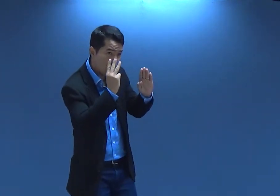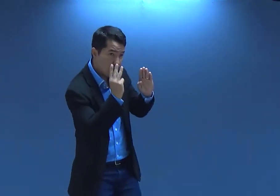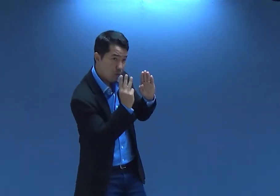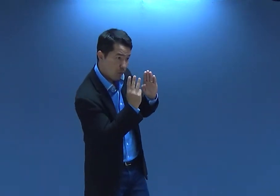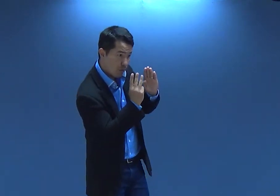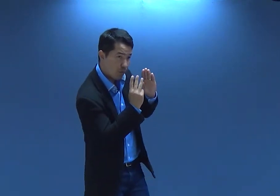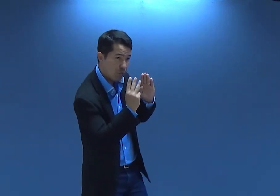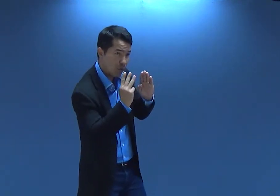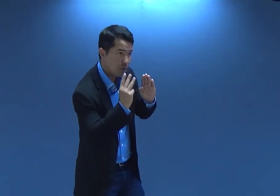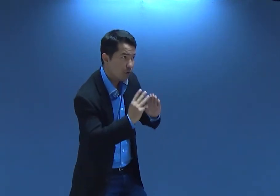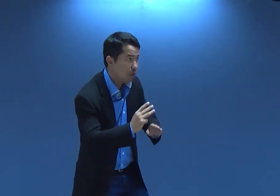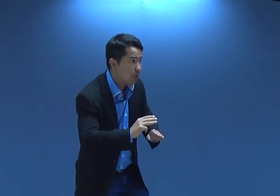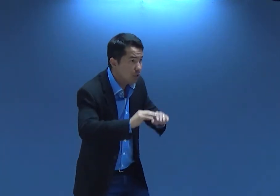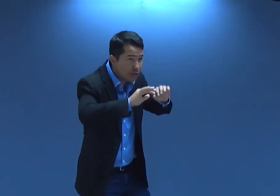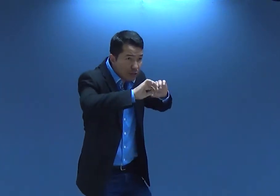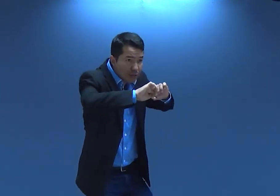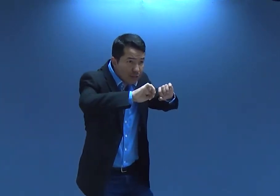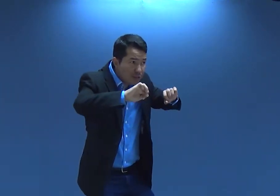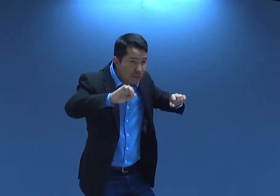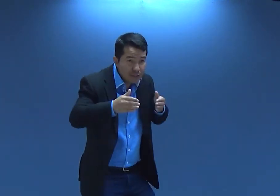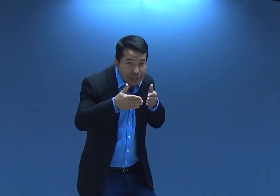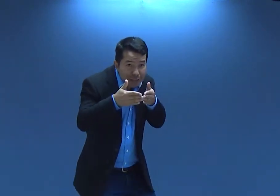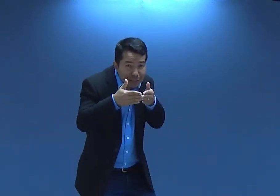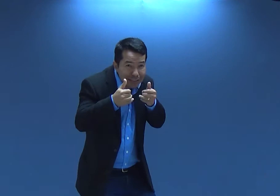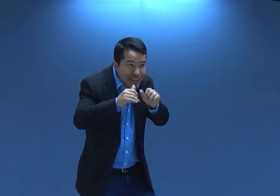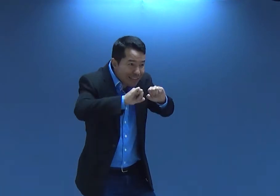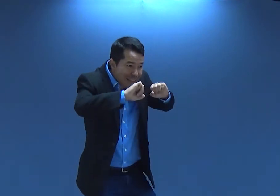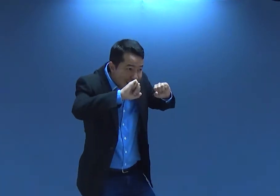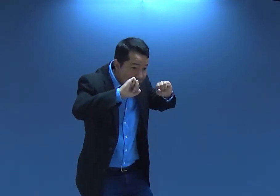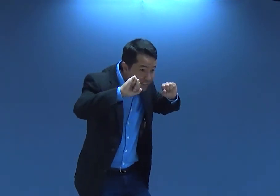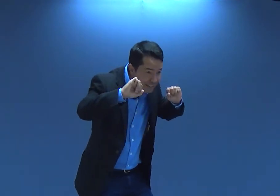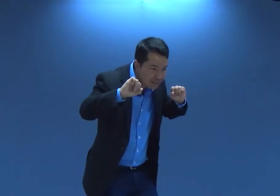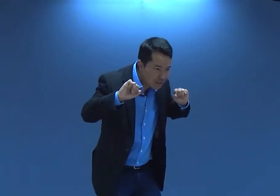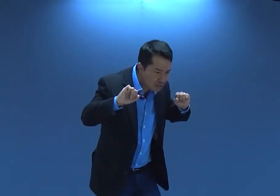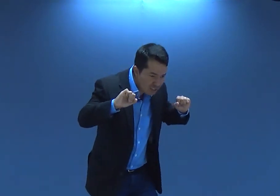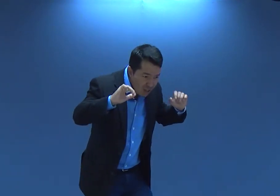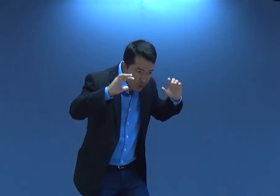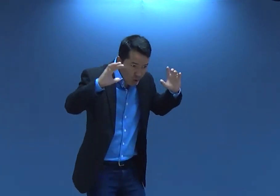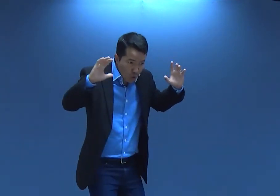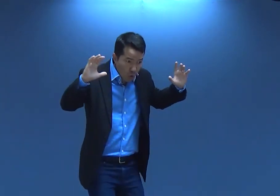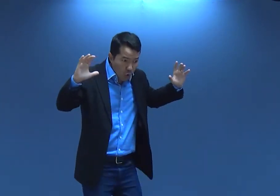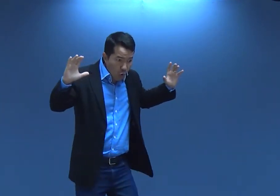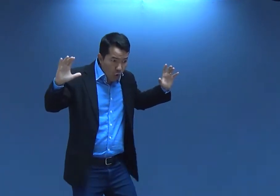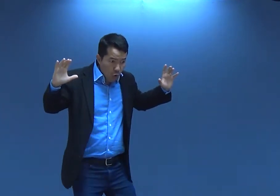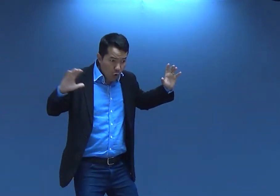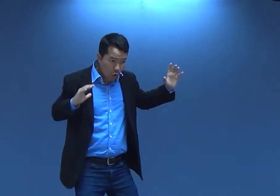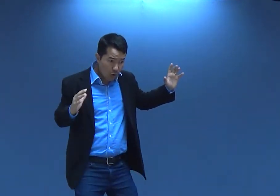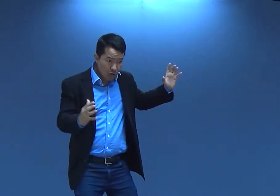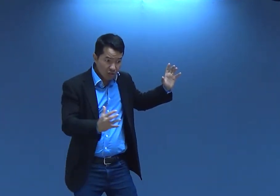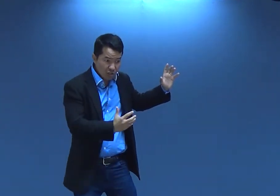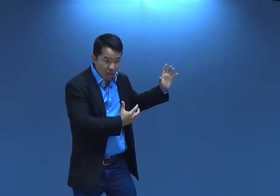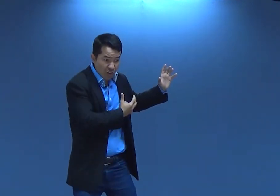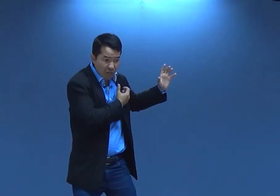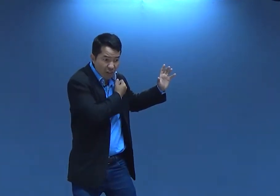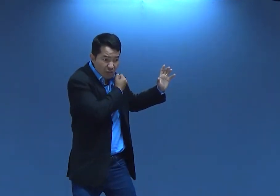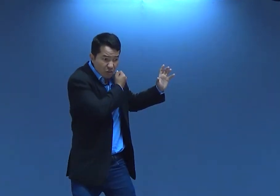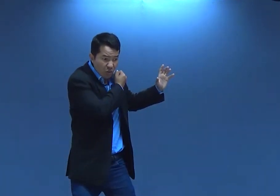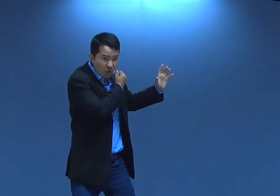Né? Eles chegaram lá naquela casa. Eles abriram aquela porta. Aquela estebaria. viram. Ah! O